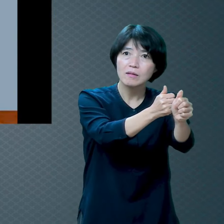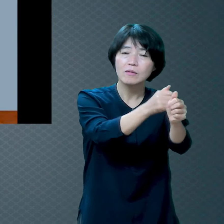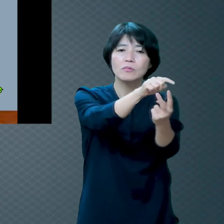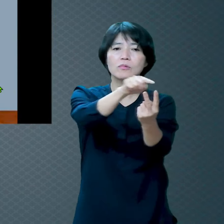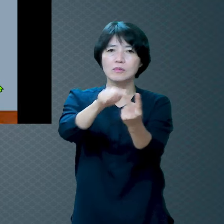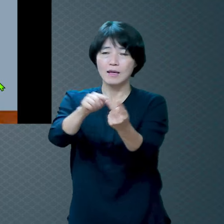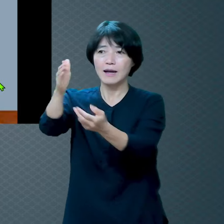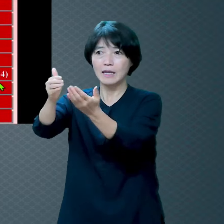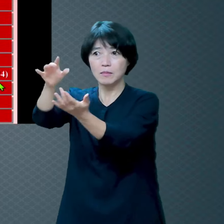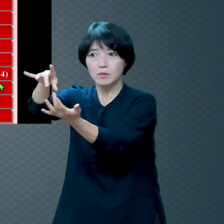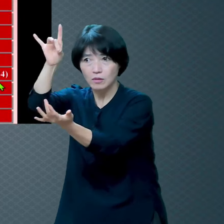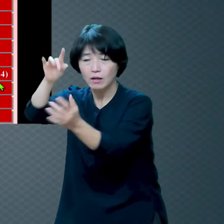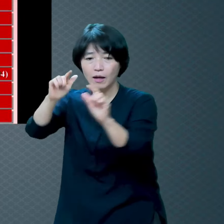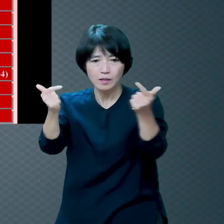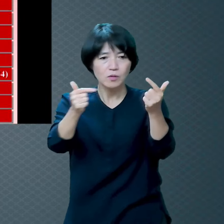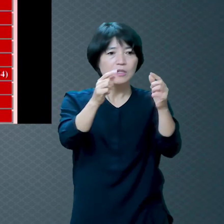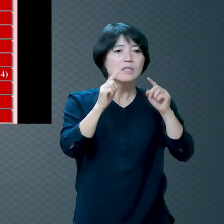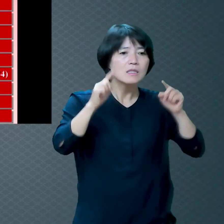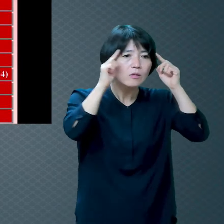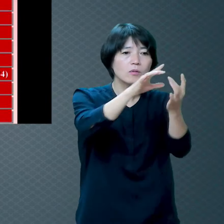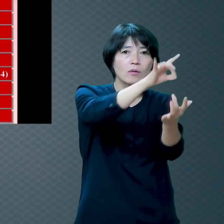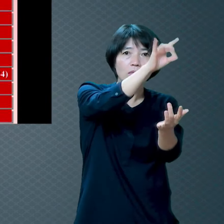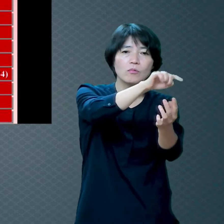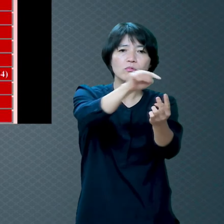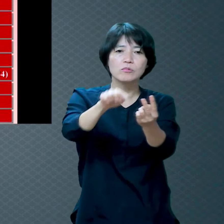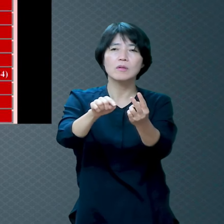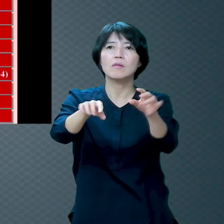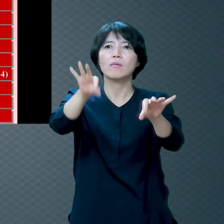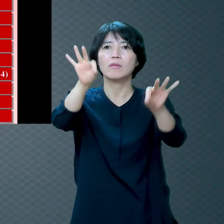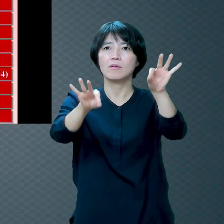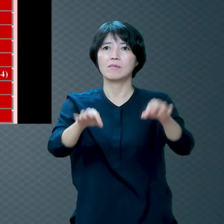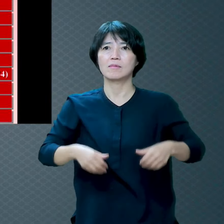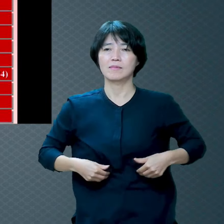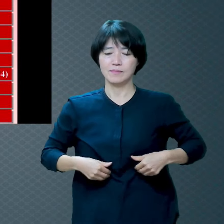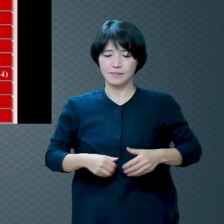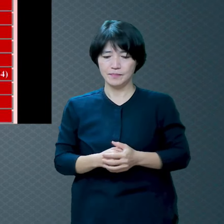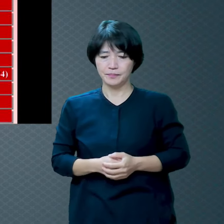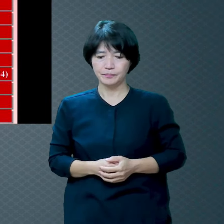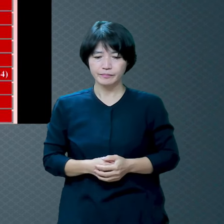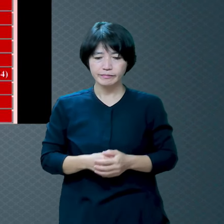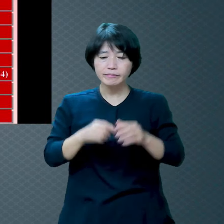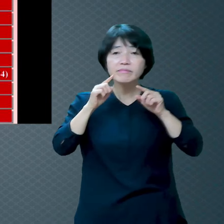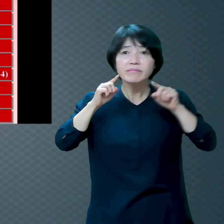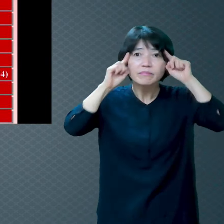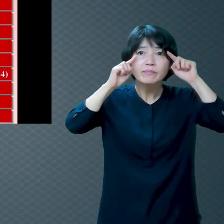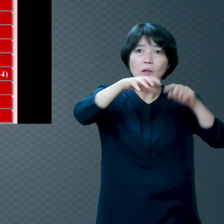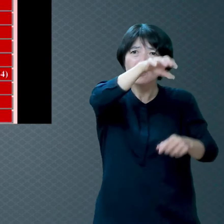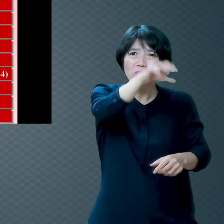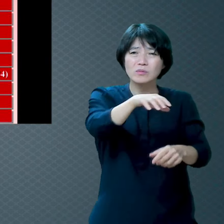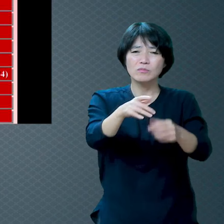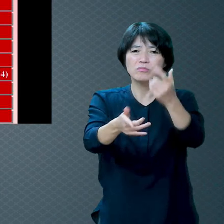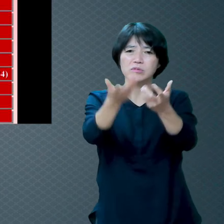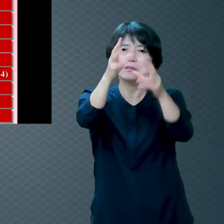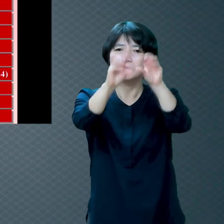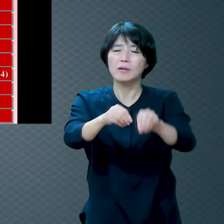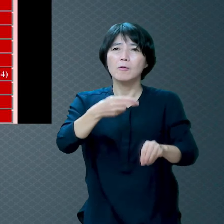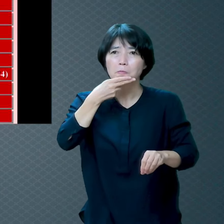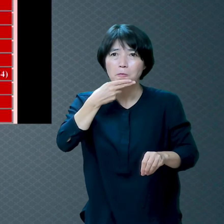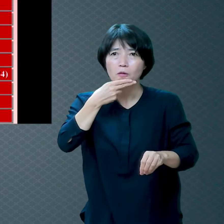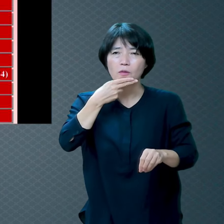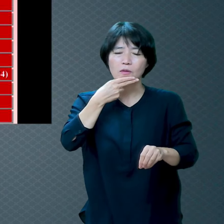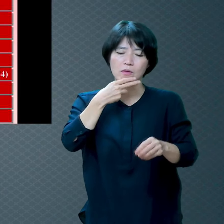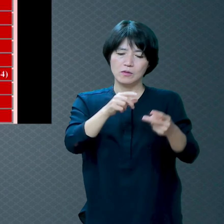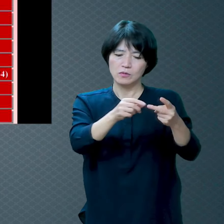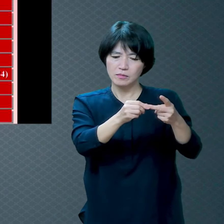둘 중에 하나 그런데 이게 지옥의 특징이에요 꺼지지 않는 불 슬피